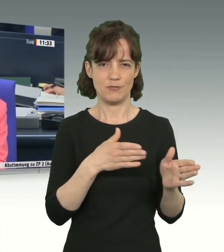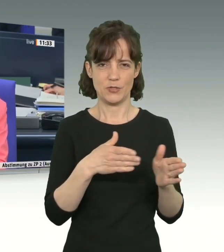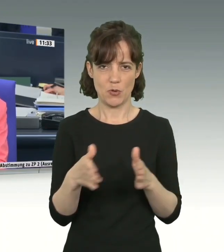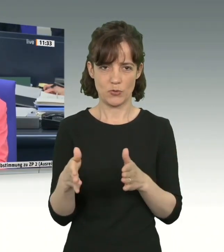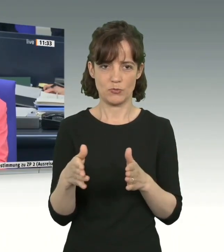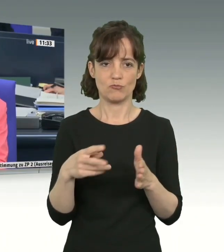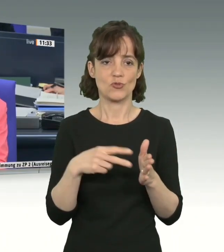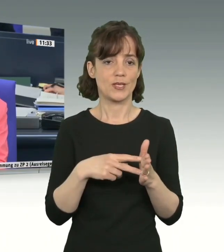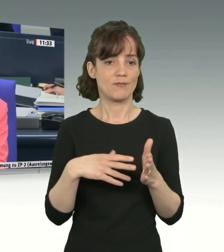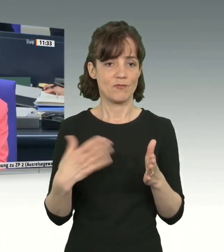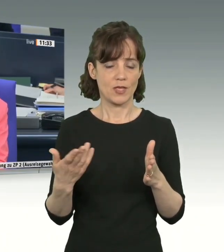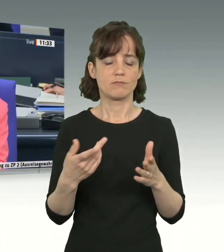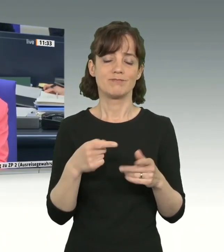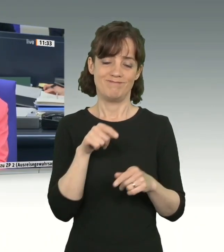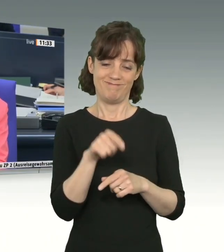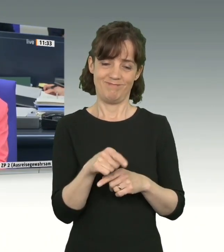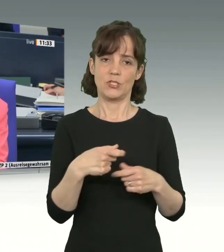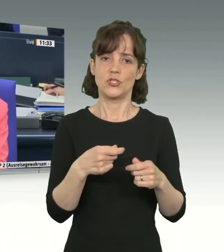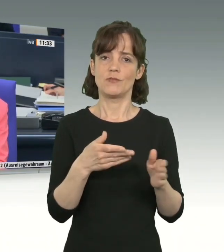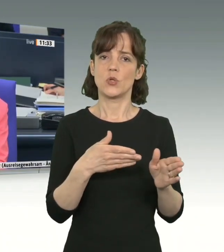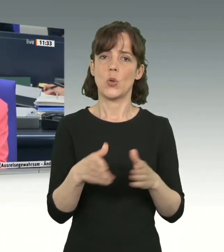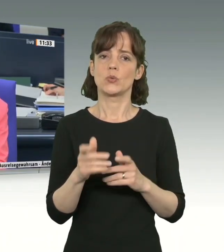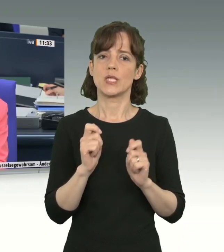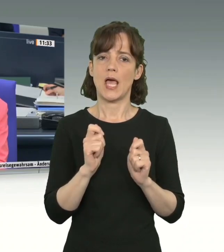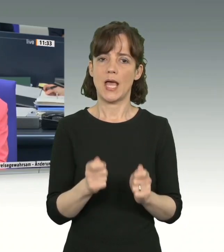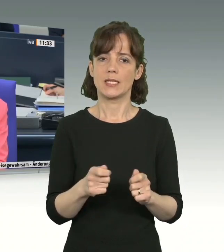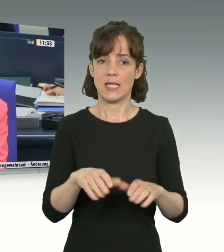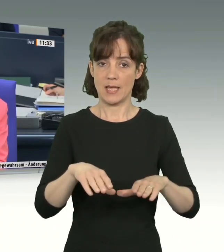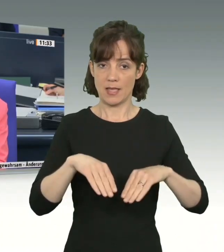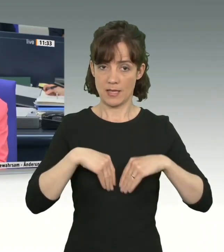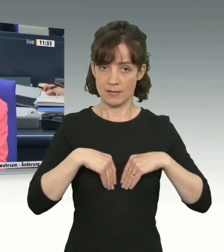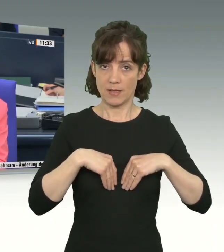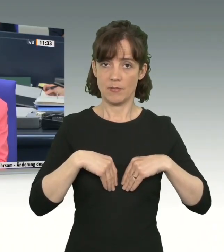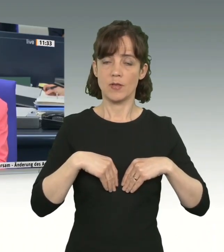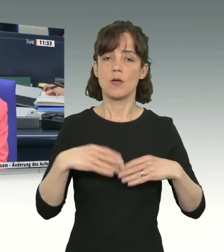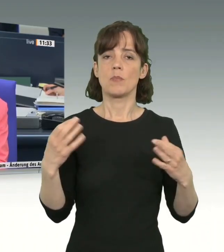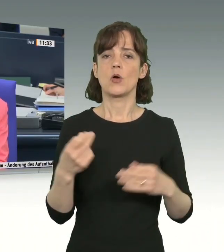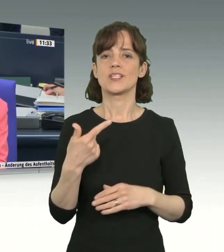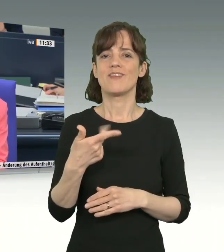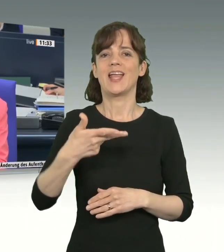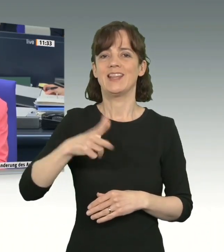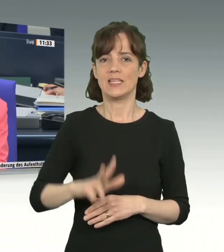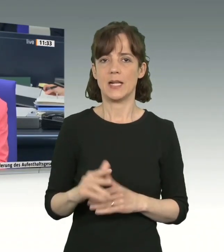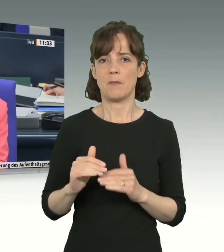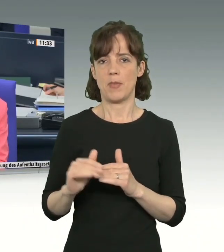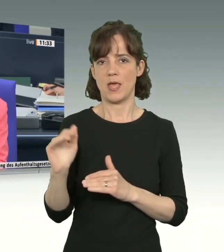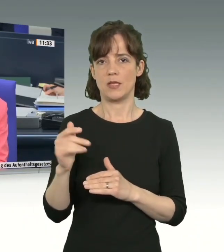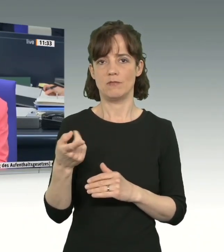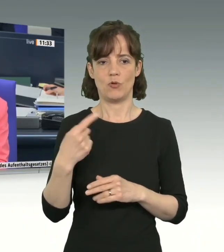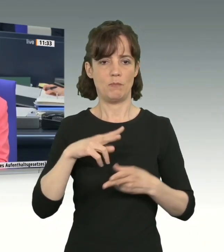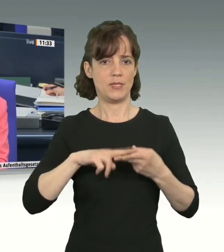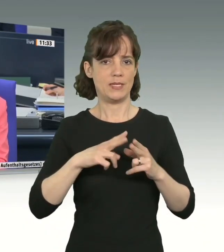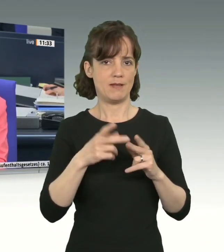ist zur Annahme dieses Geschäftsordnungsantrags eine Zweidrittelmehrheit der anwesenden Mitglieder erforderlich.